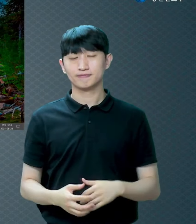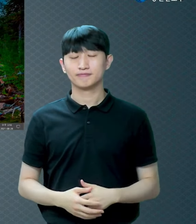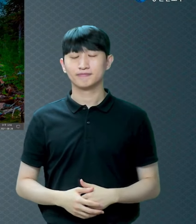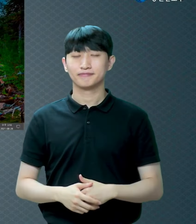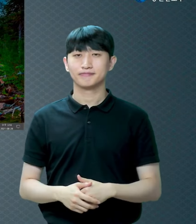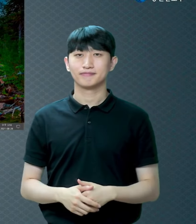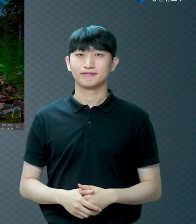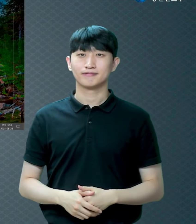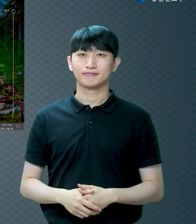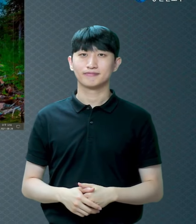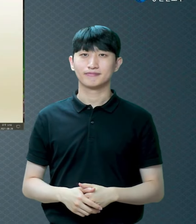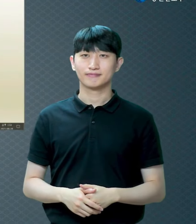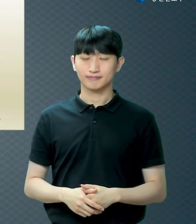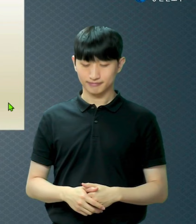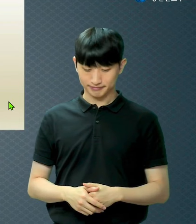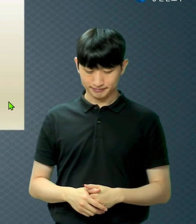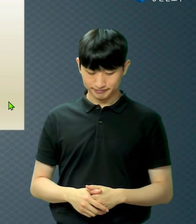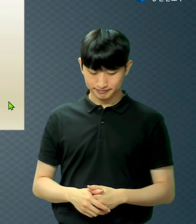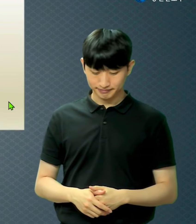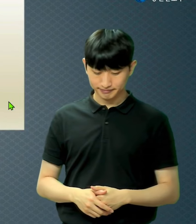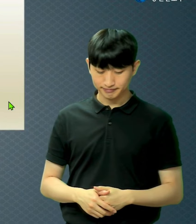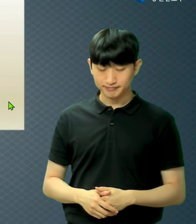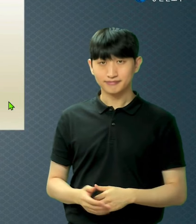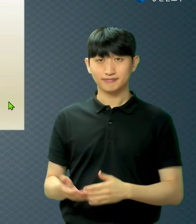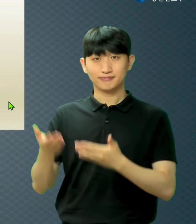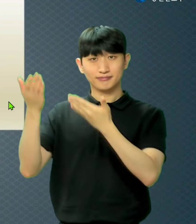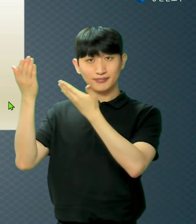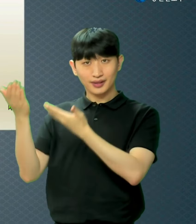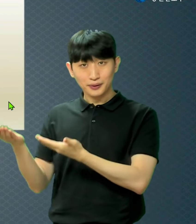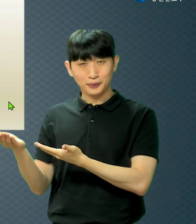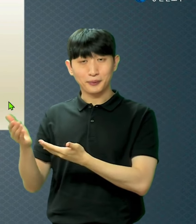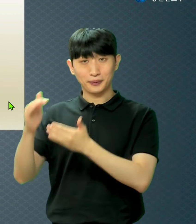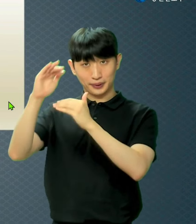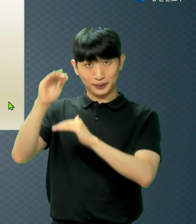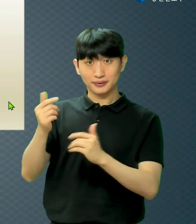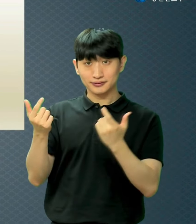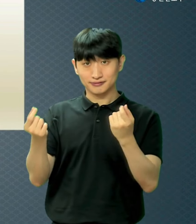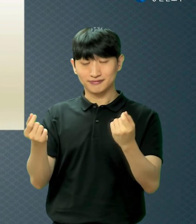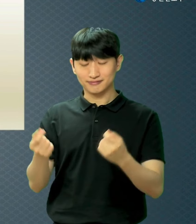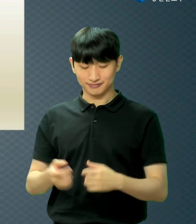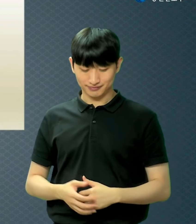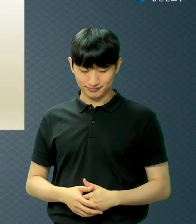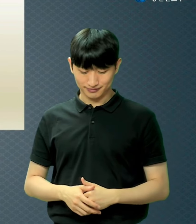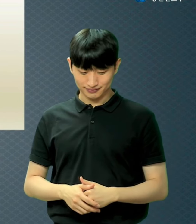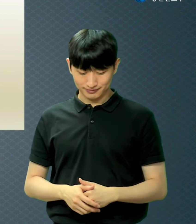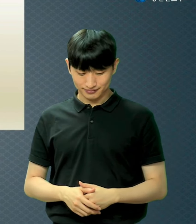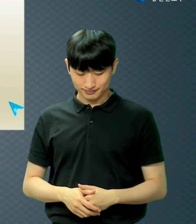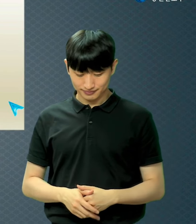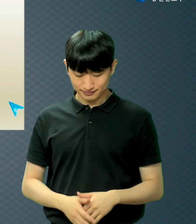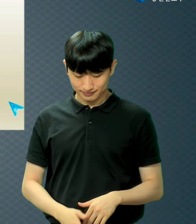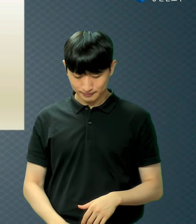말씀에 잘 설명되어 있죠 자 여기